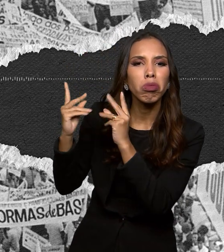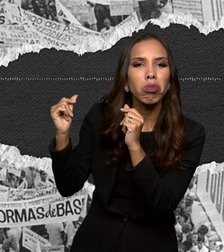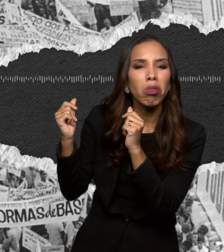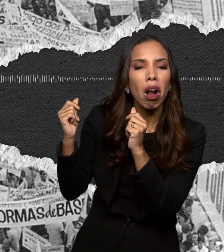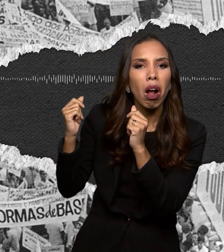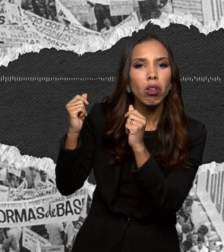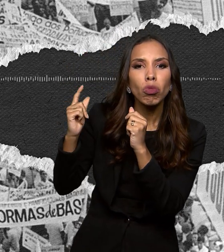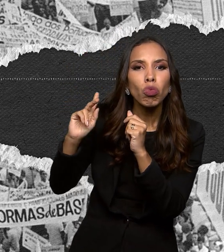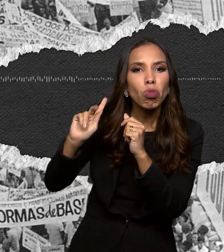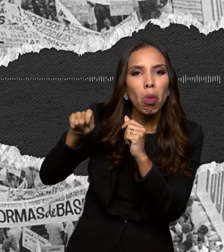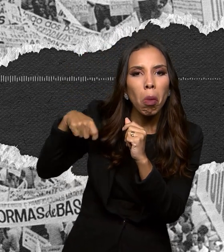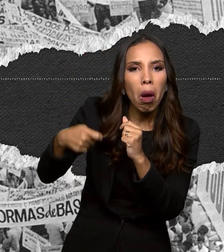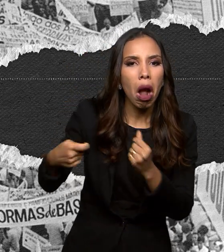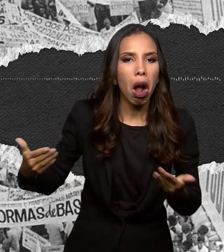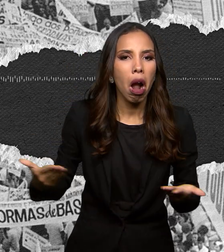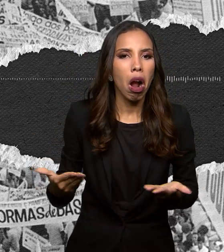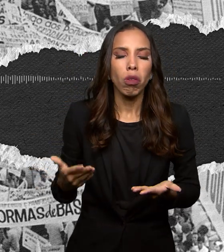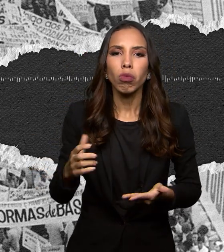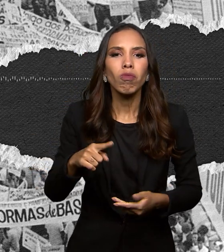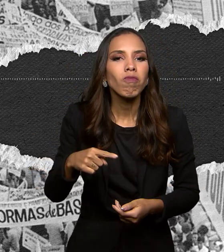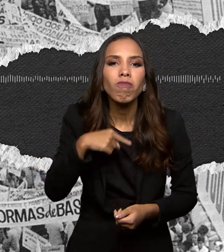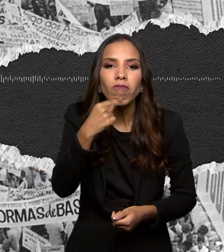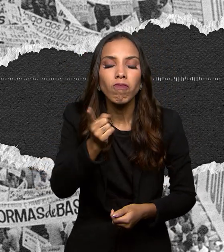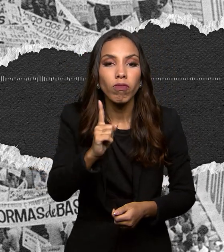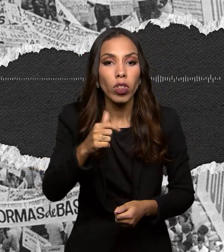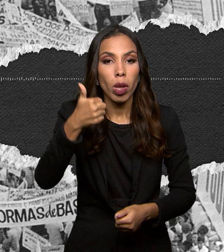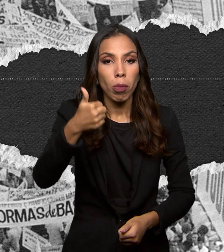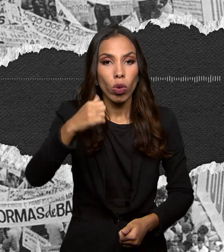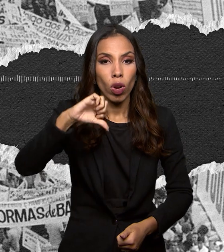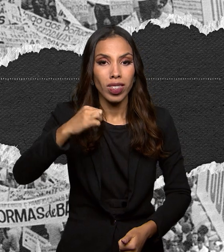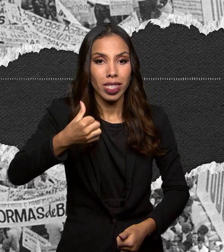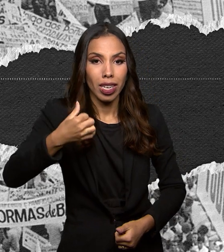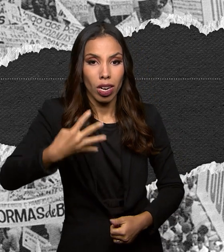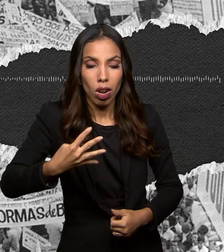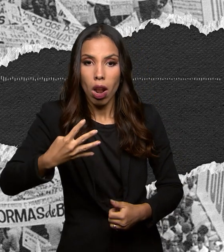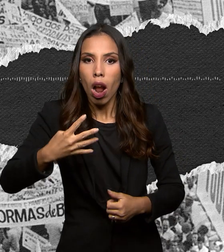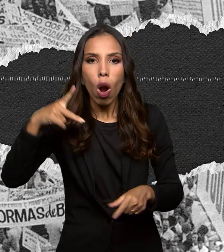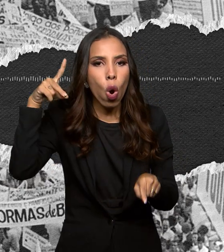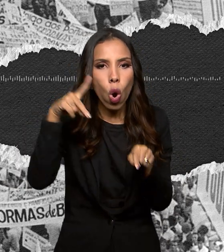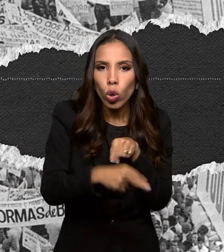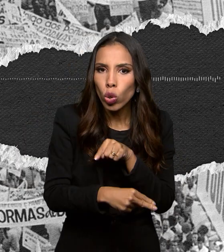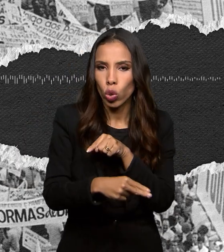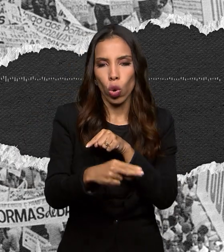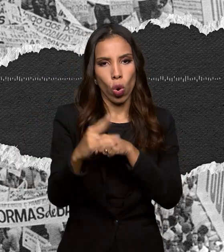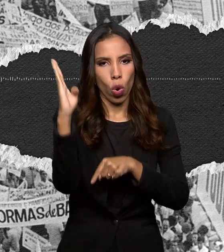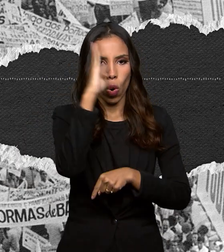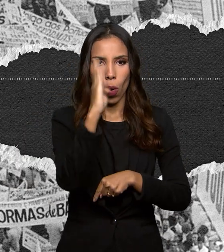que 1964 interrompeu um processo de país. Eu não tenho nenhuma dúvida disso.